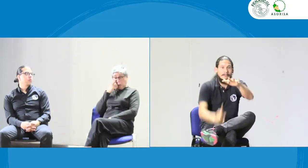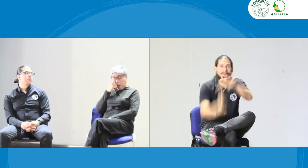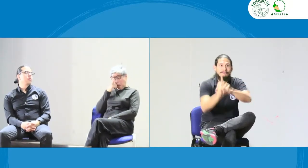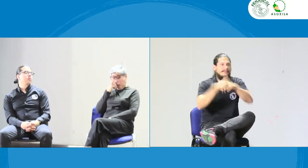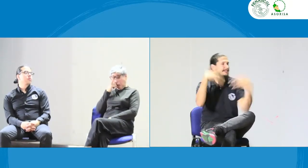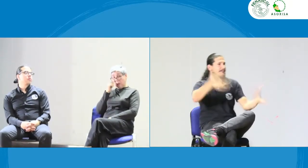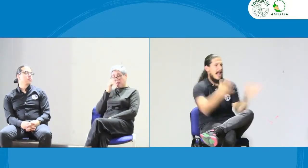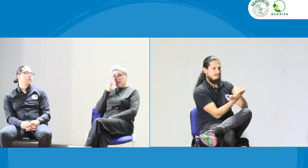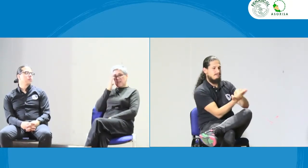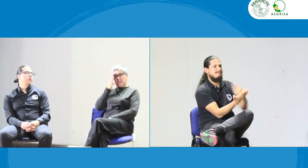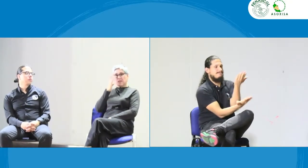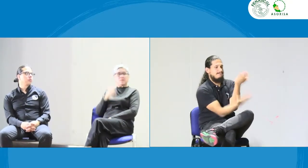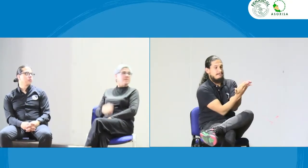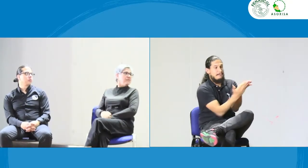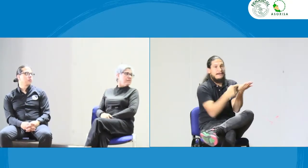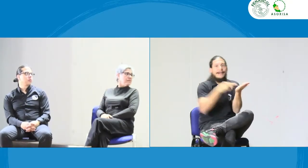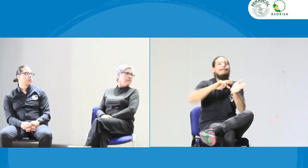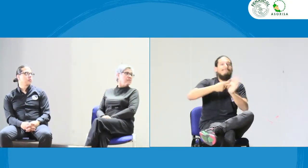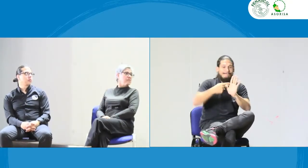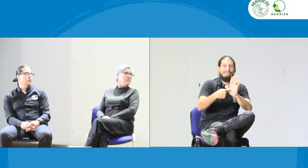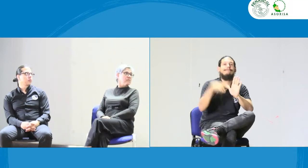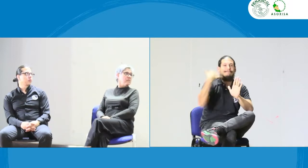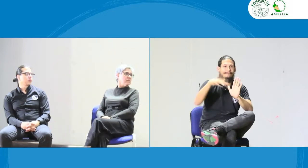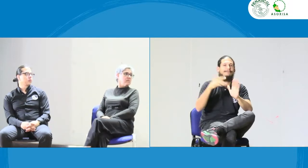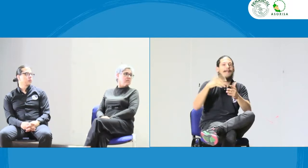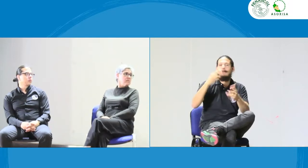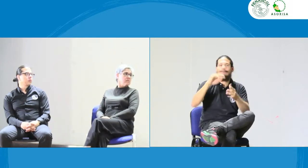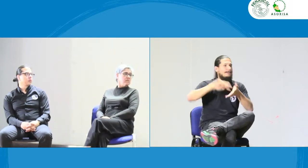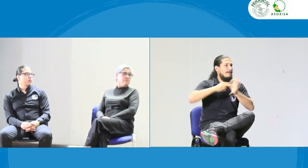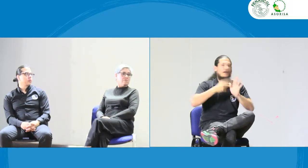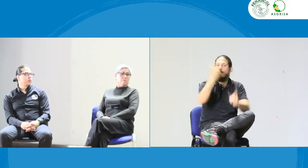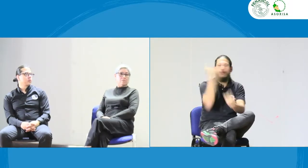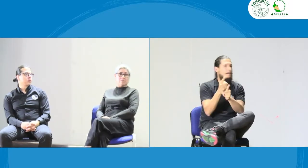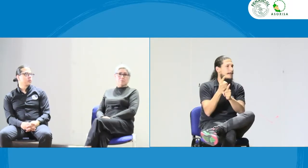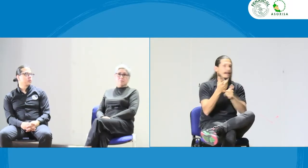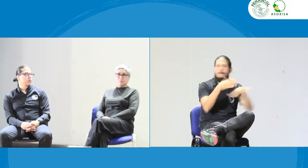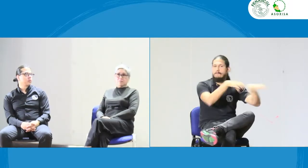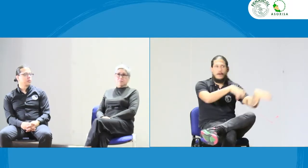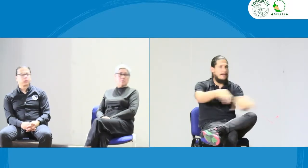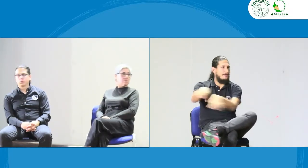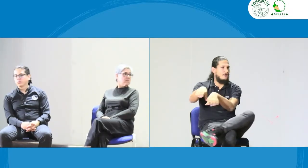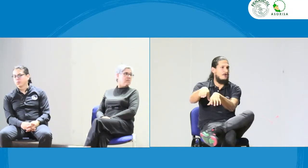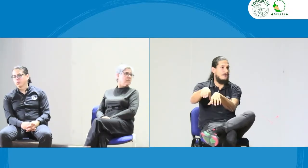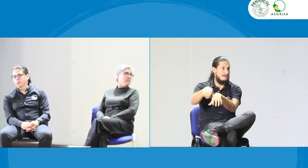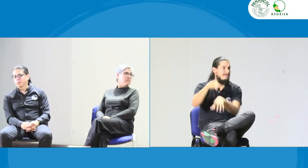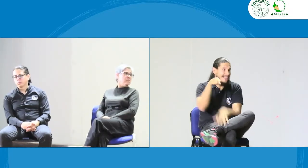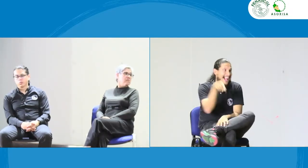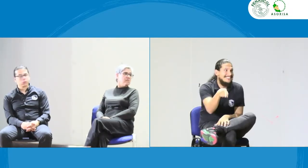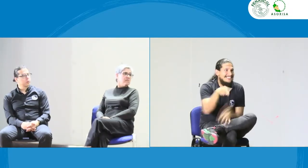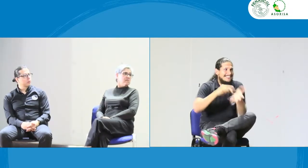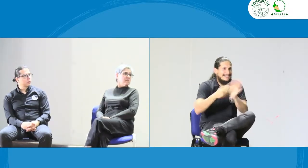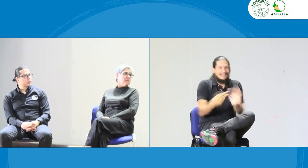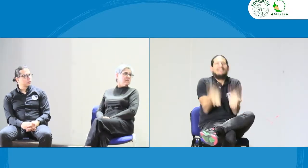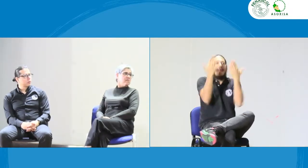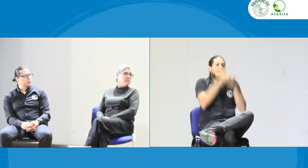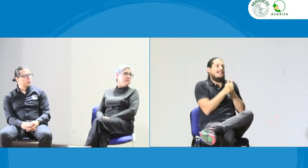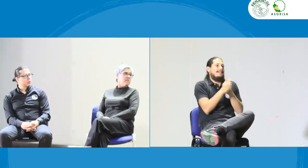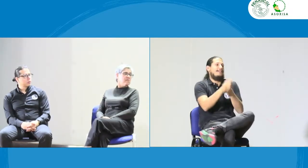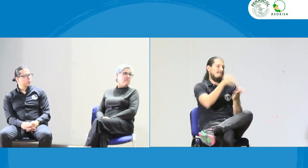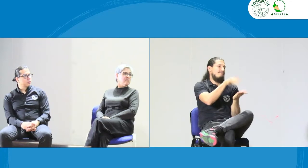en el código de ético, cuando sube una situación, yo pueda decir, mire, recuerde que usted no cumplió con ese código que está anexio a